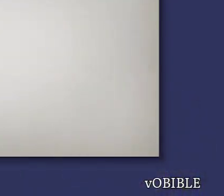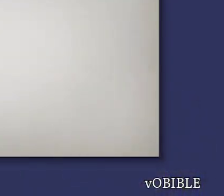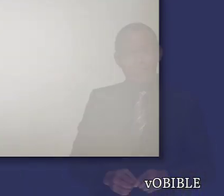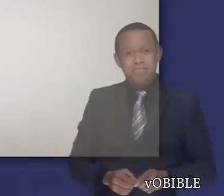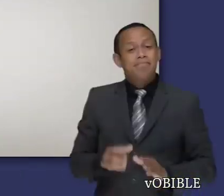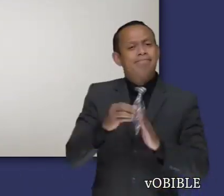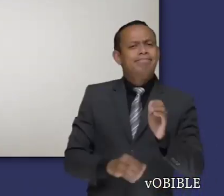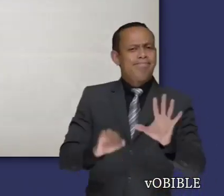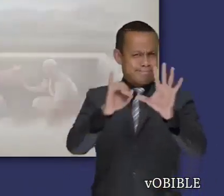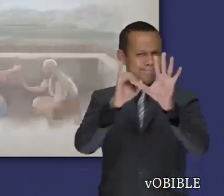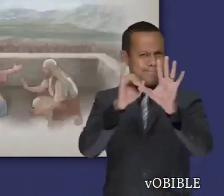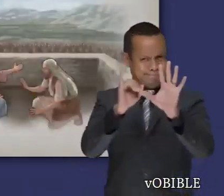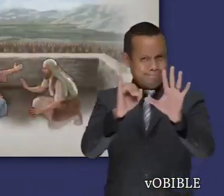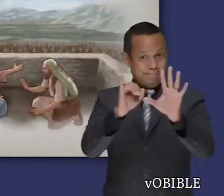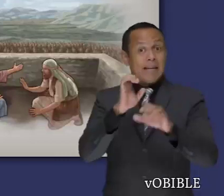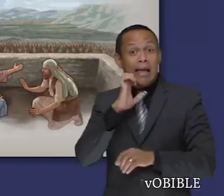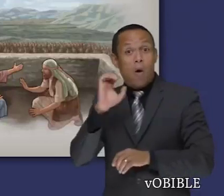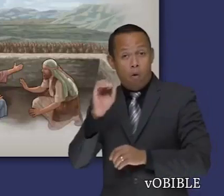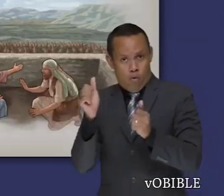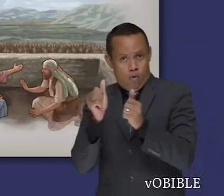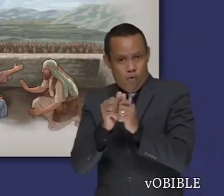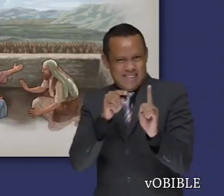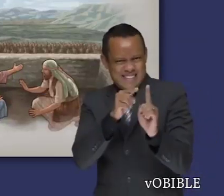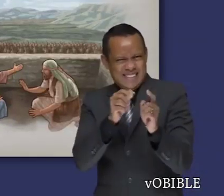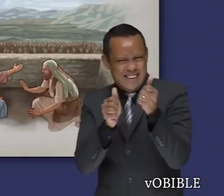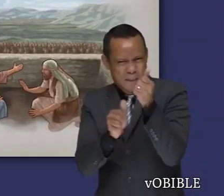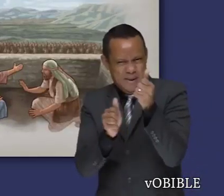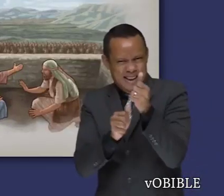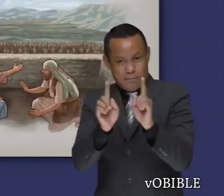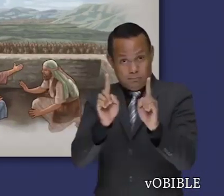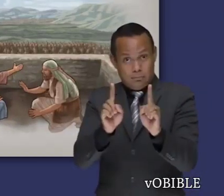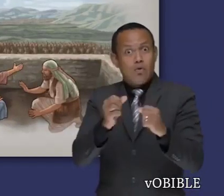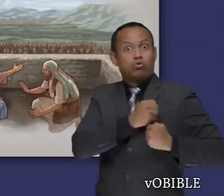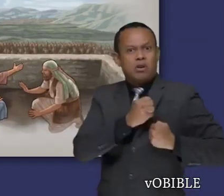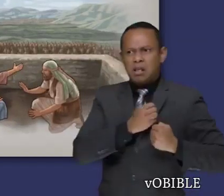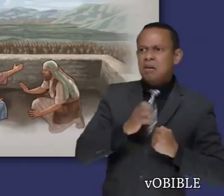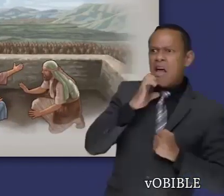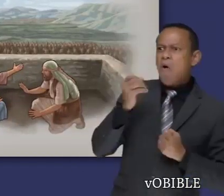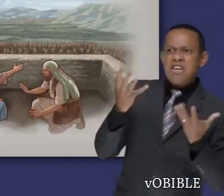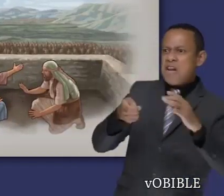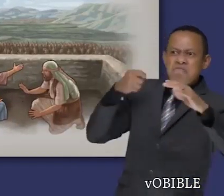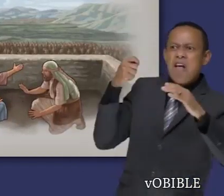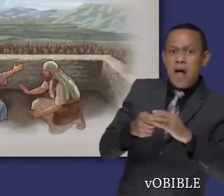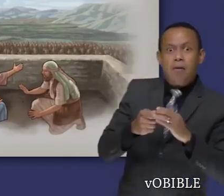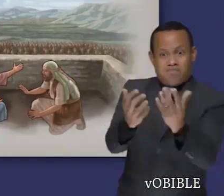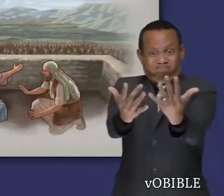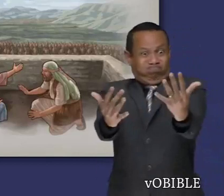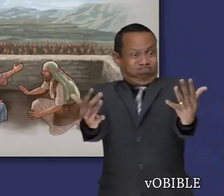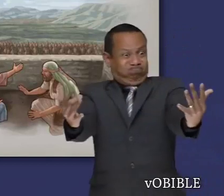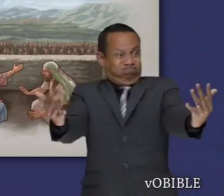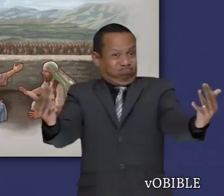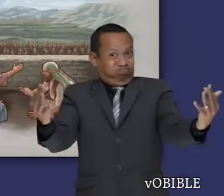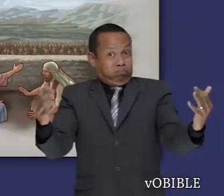En el capítulo 6, un ejército de soldados sirios busca a Eliseo y rodean Dotán, donde están él